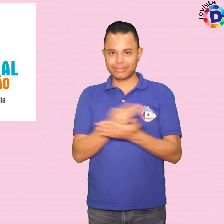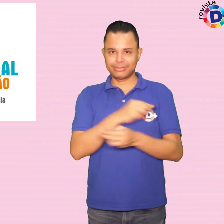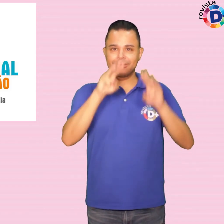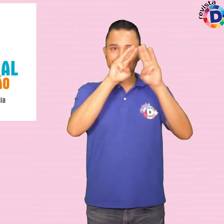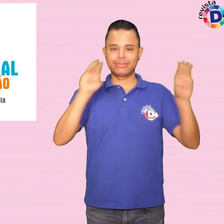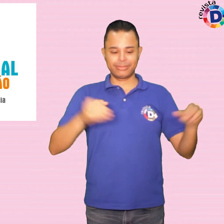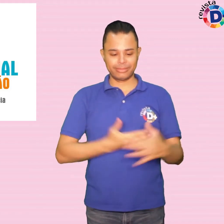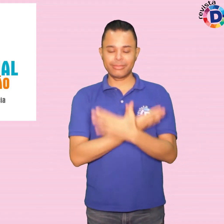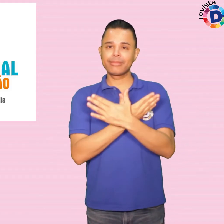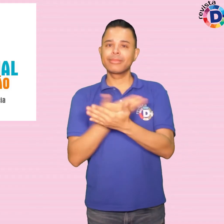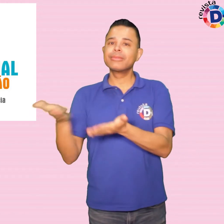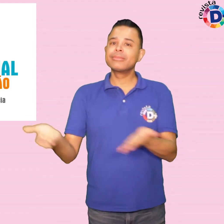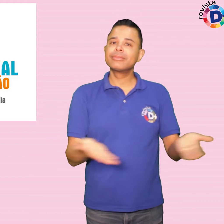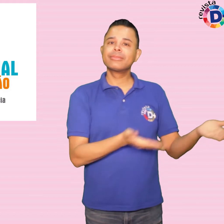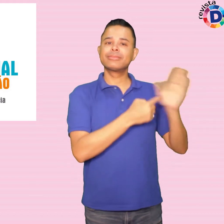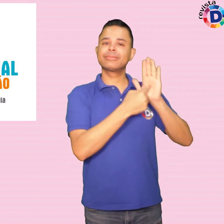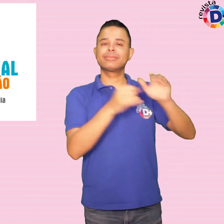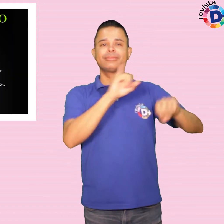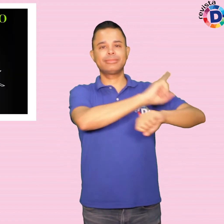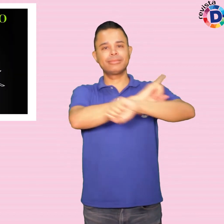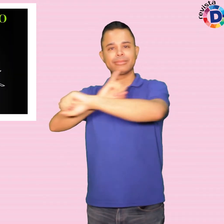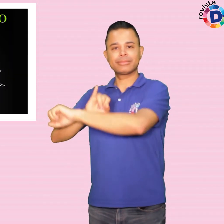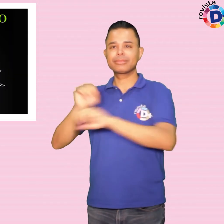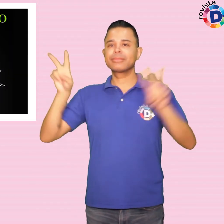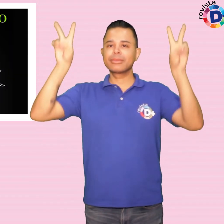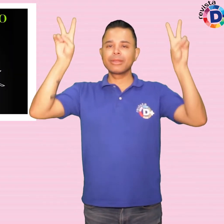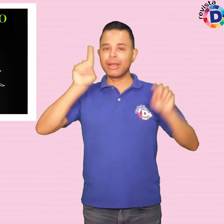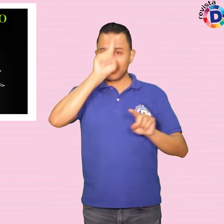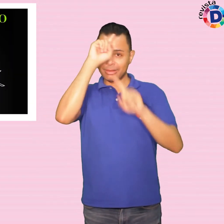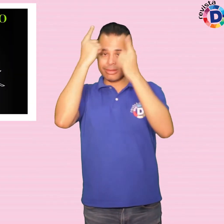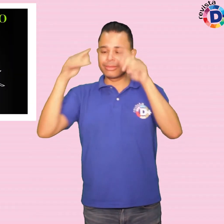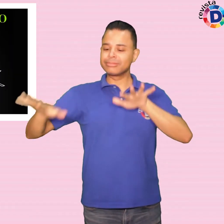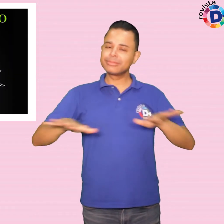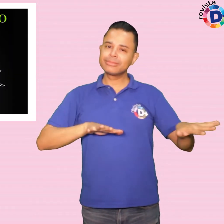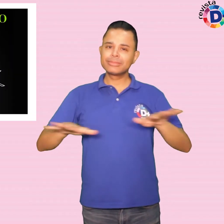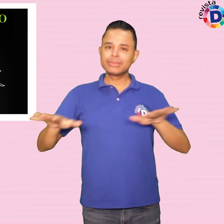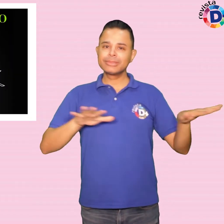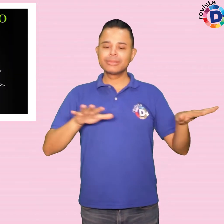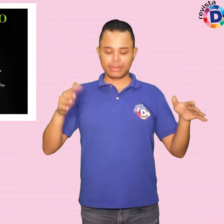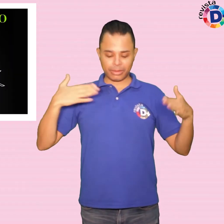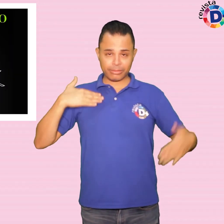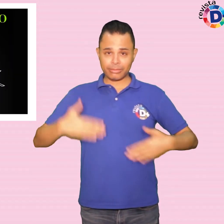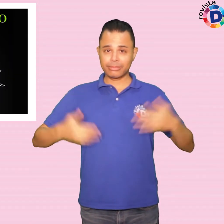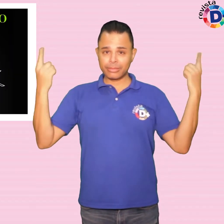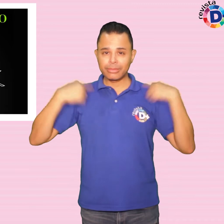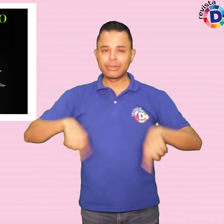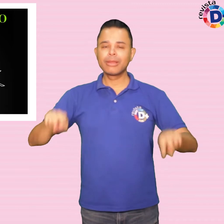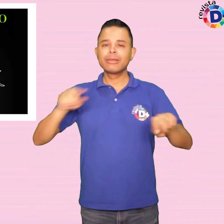Inclusão recebe a mostra Criação e Movimento, Experiência Corporal Através